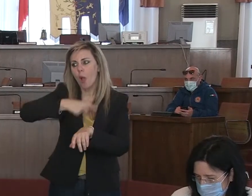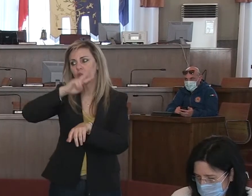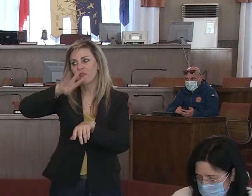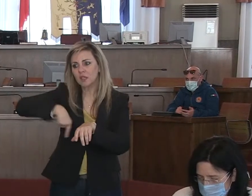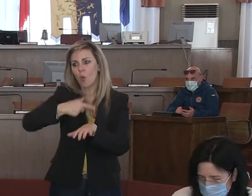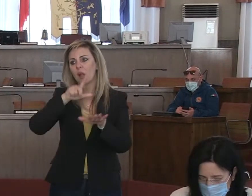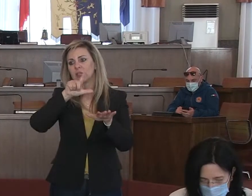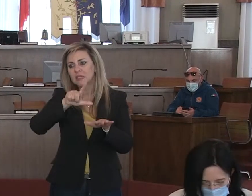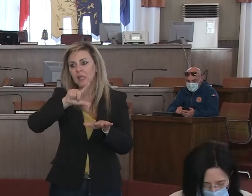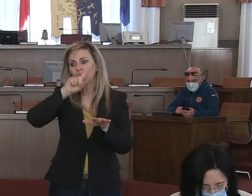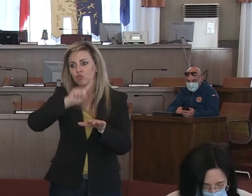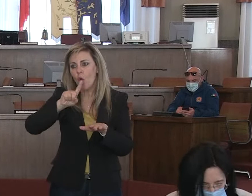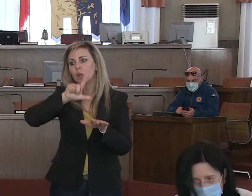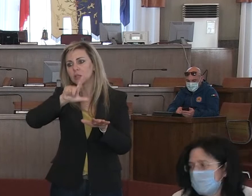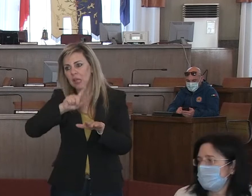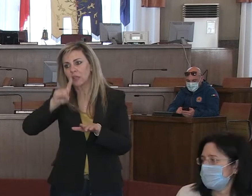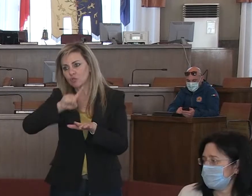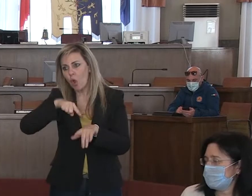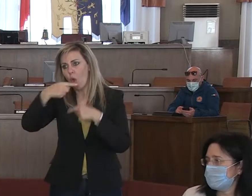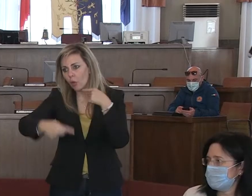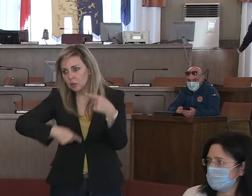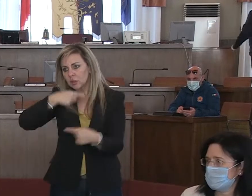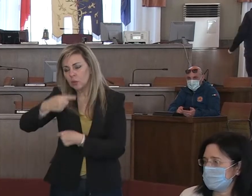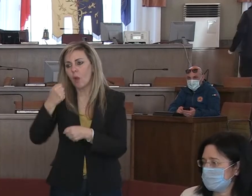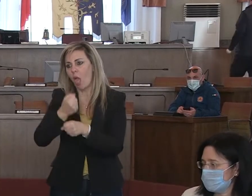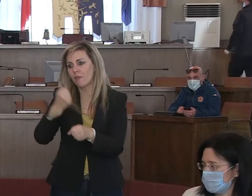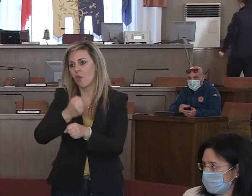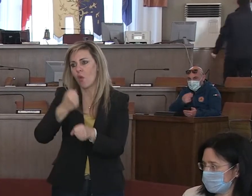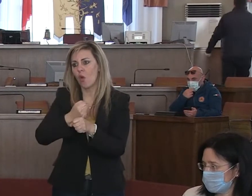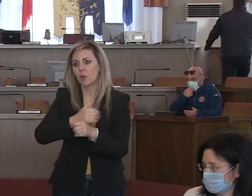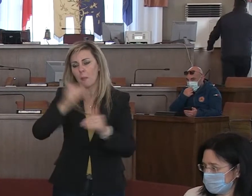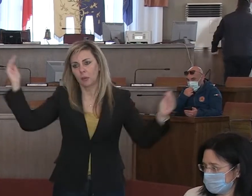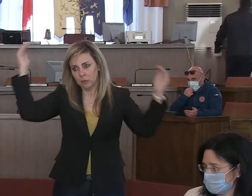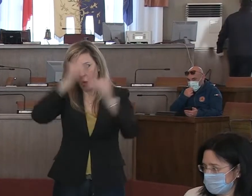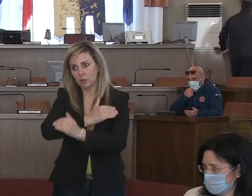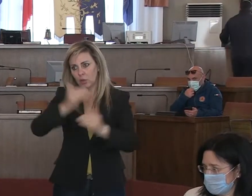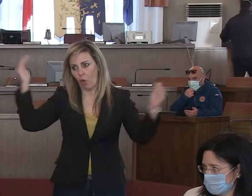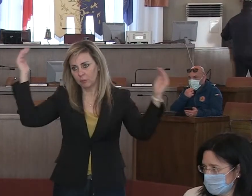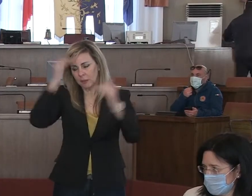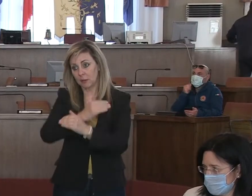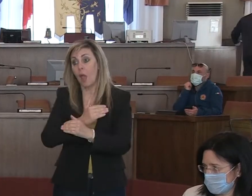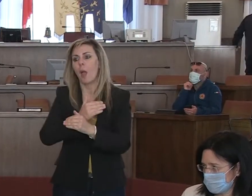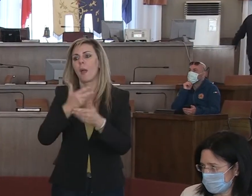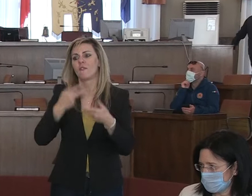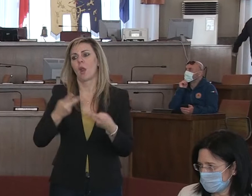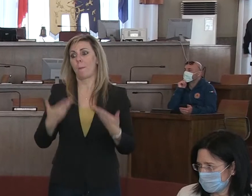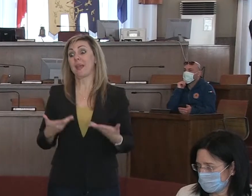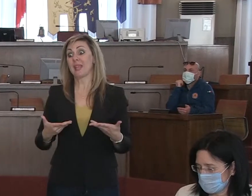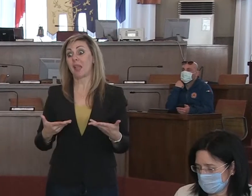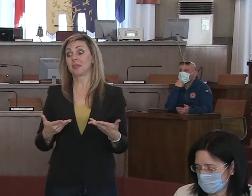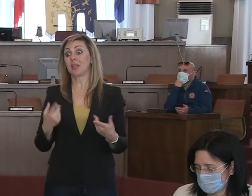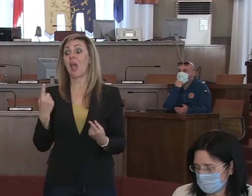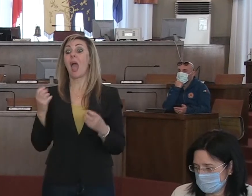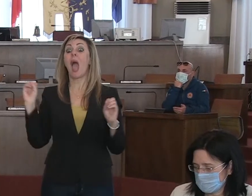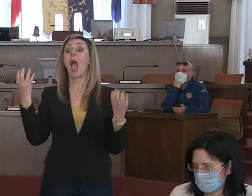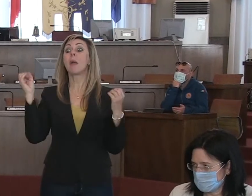giorni alla settimana, dà il suo contributo veramente giorno e notte in maniera pesantissima a questa emergenza